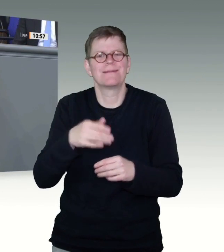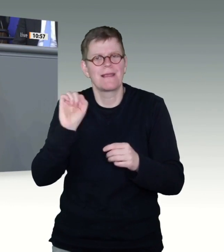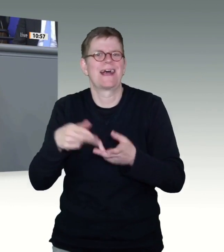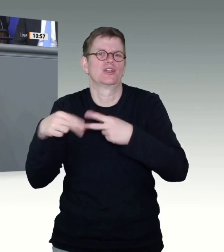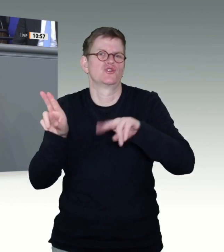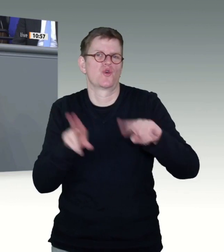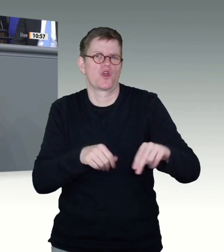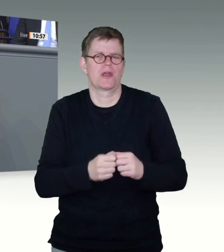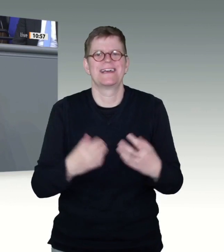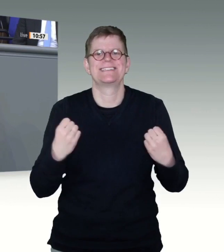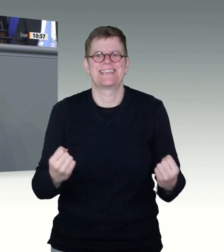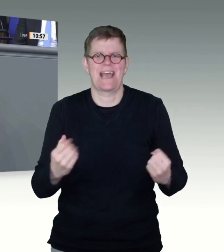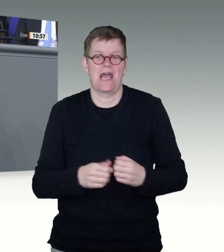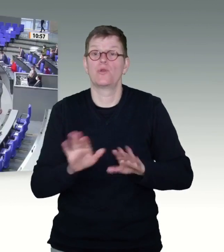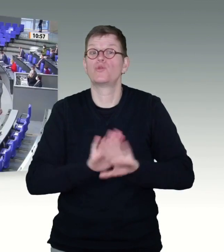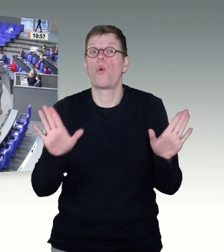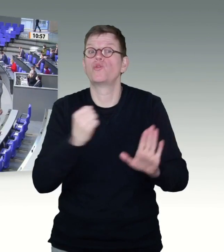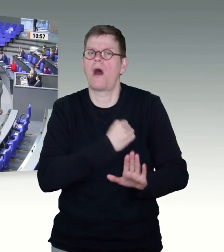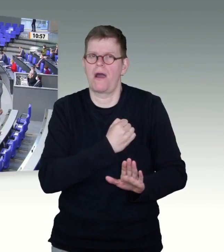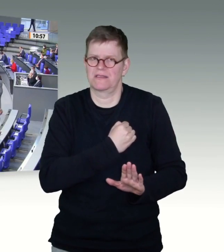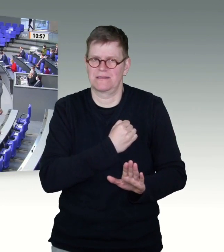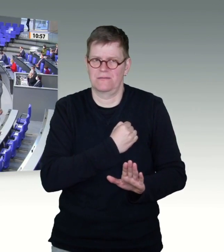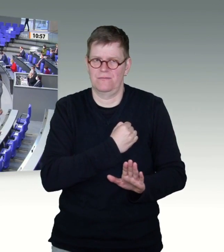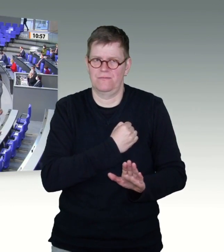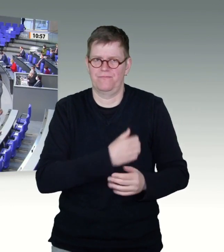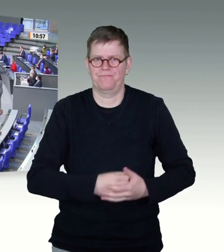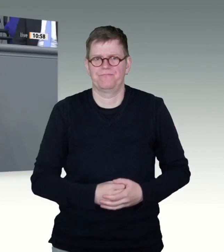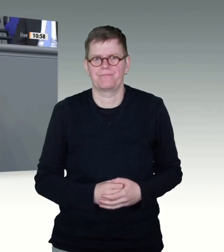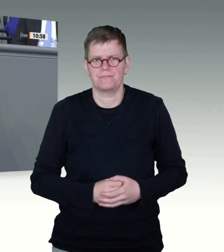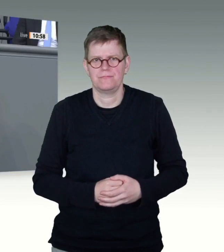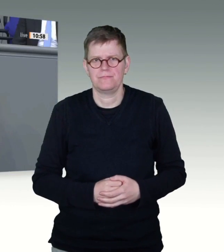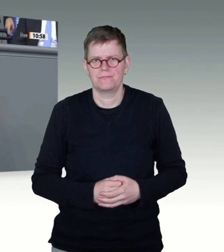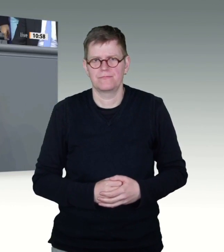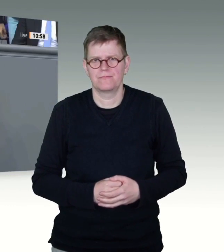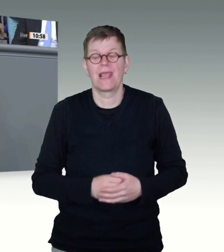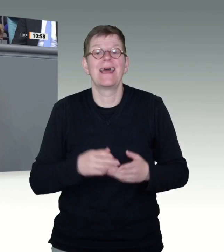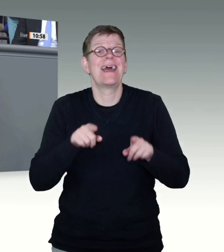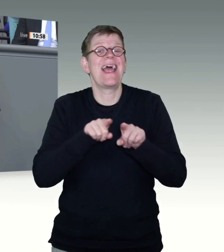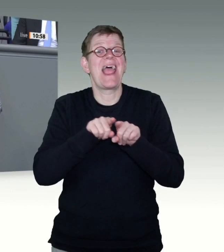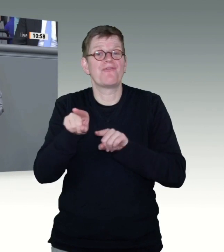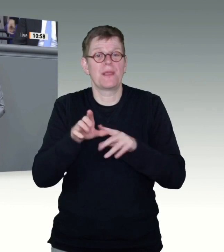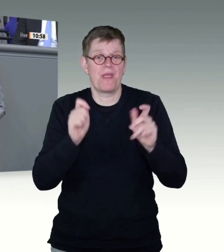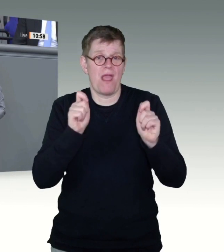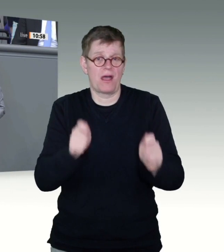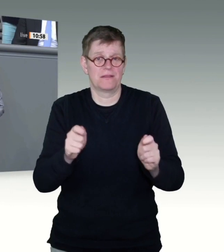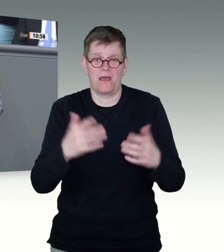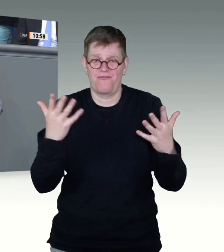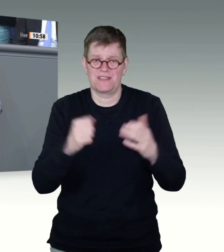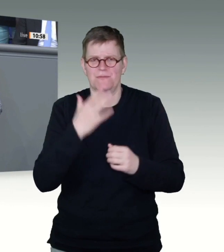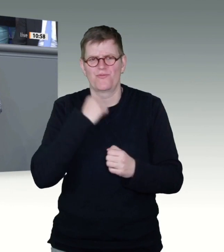Dass ausgerechnet das jetzt aber zu den meisten politischen Verwerfungen führt, ist anhand der Knappheit der